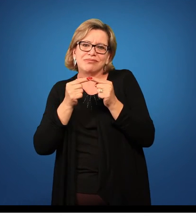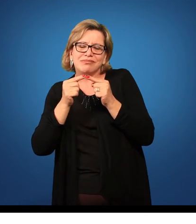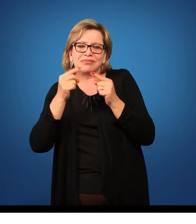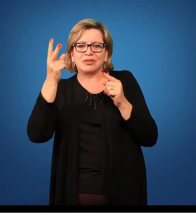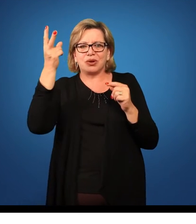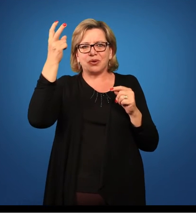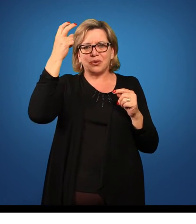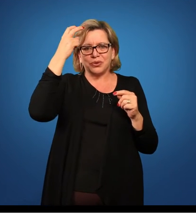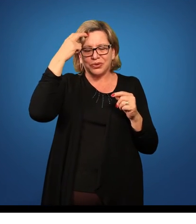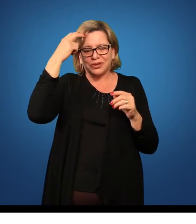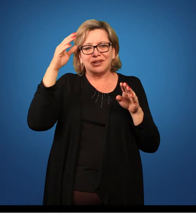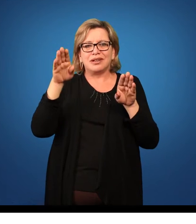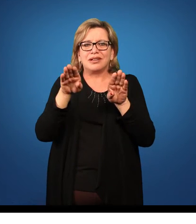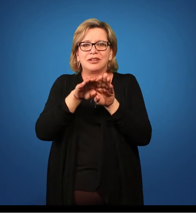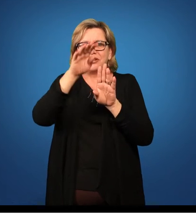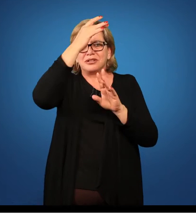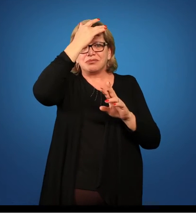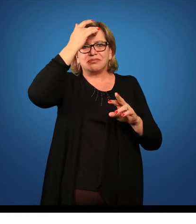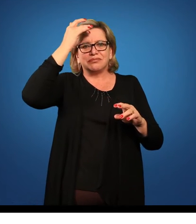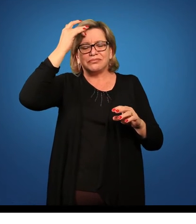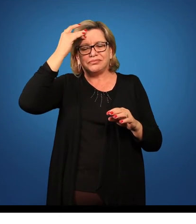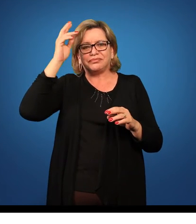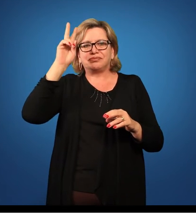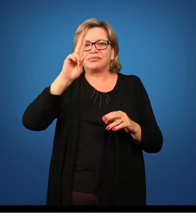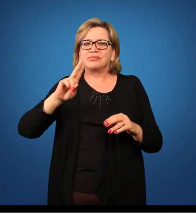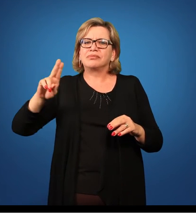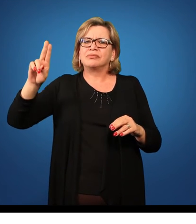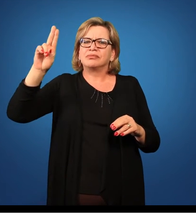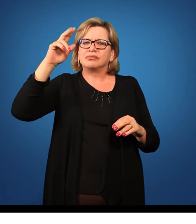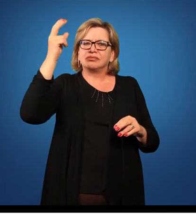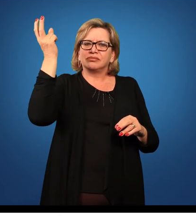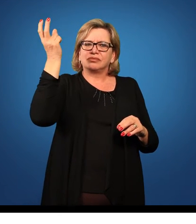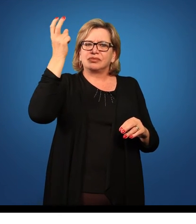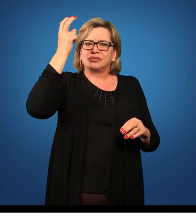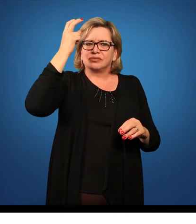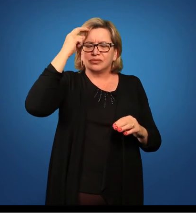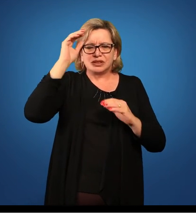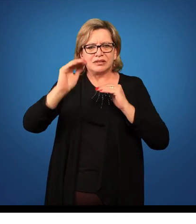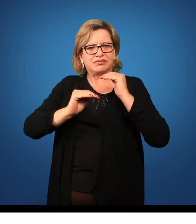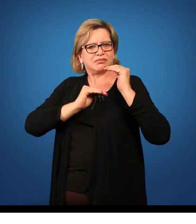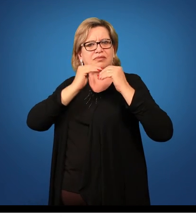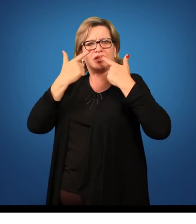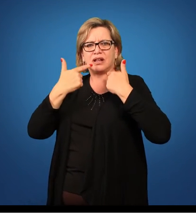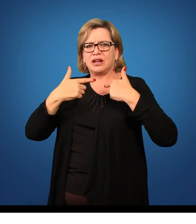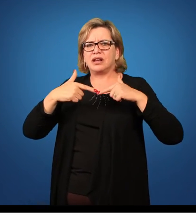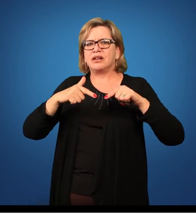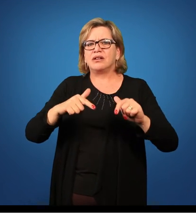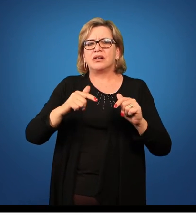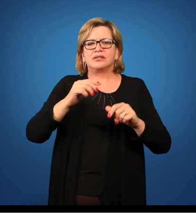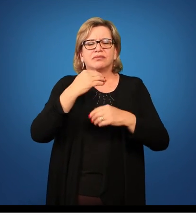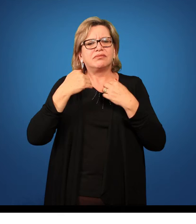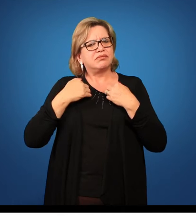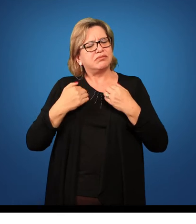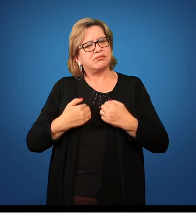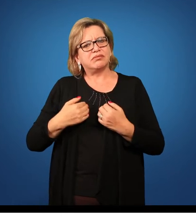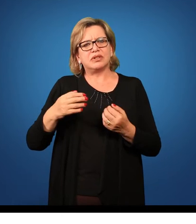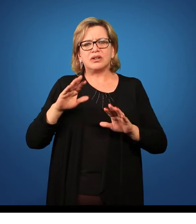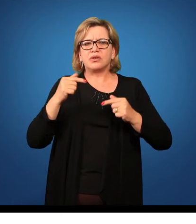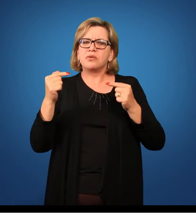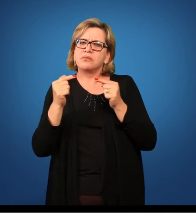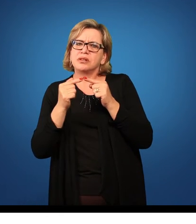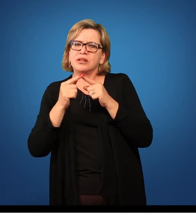E cada ser humano dentro dessa cultura desenvolve a sua linguagem corporal, de acordo com as suas atividades,